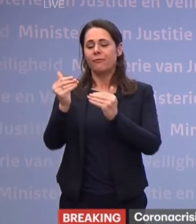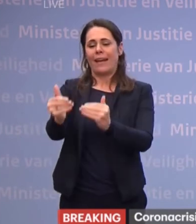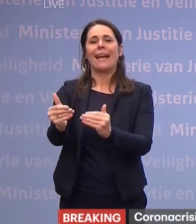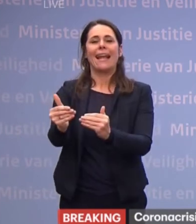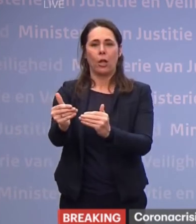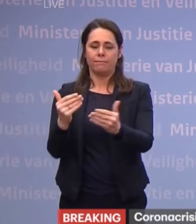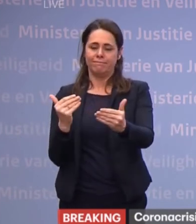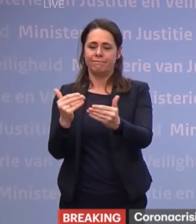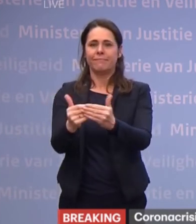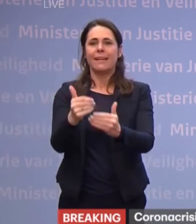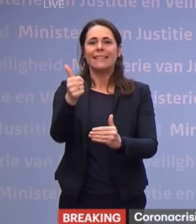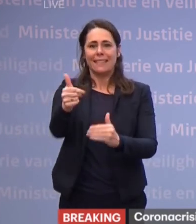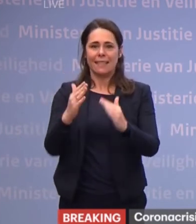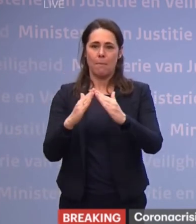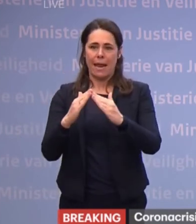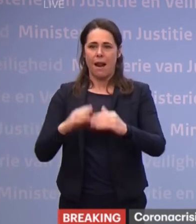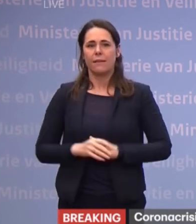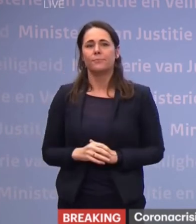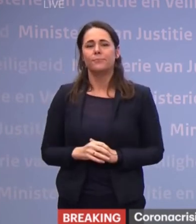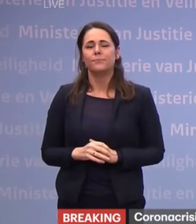tot en met 6 april.